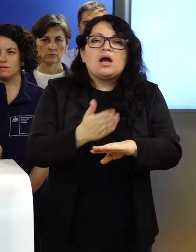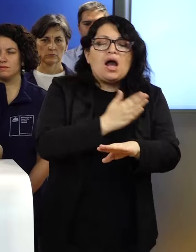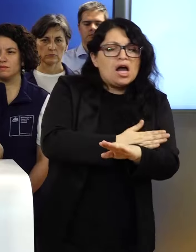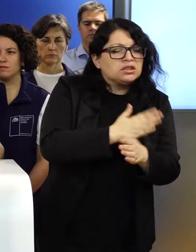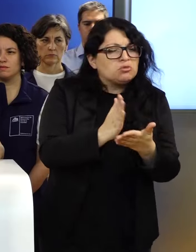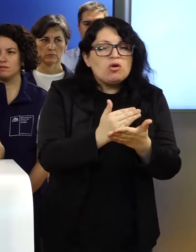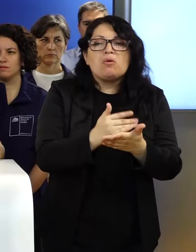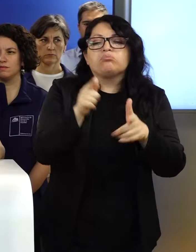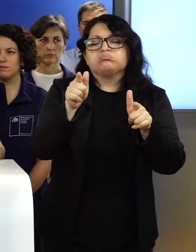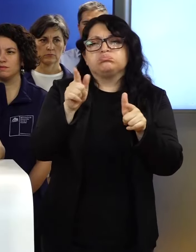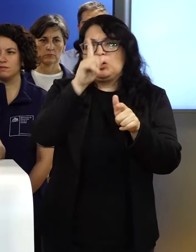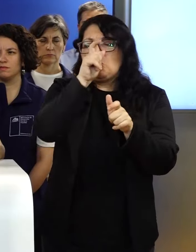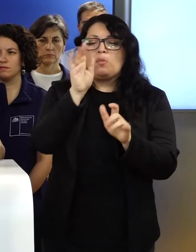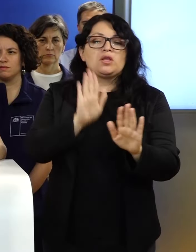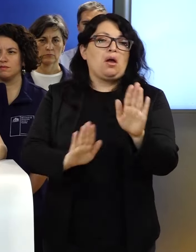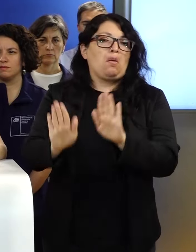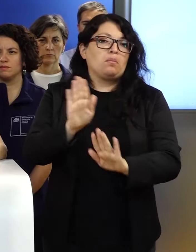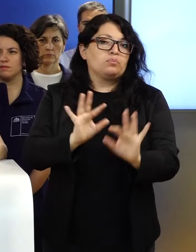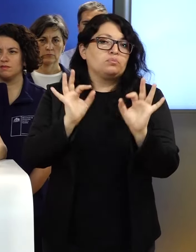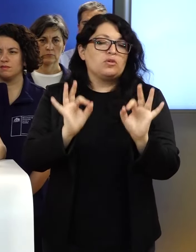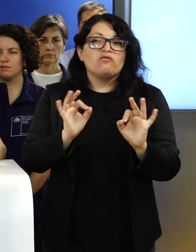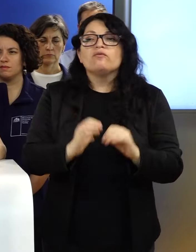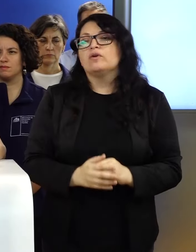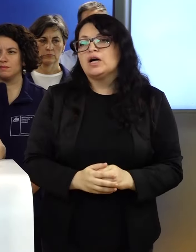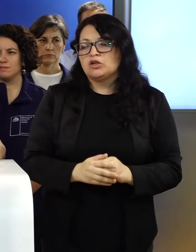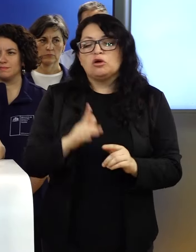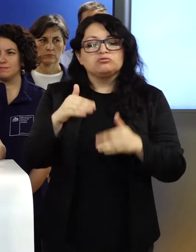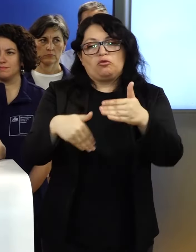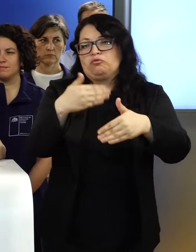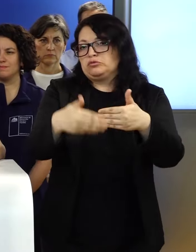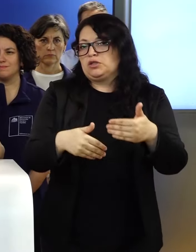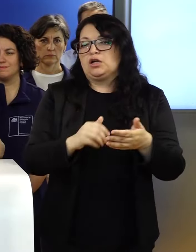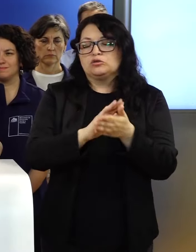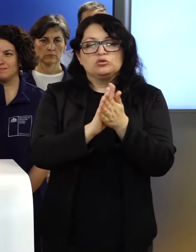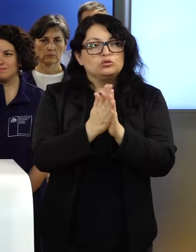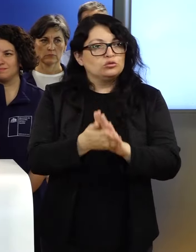suficientemente protegido, así que está en plena operación.